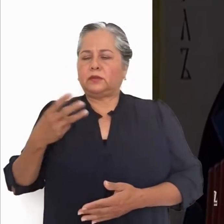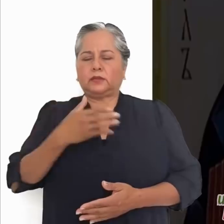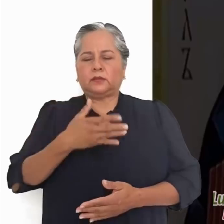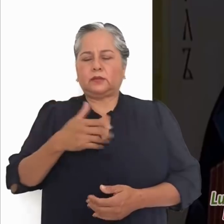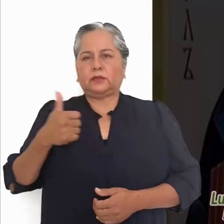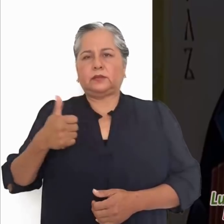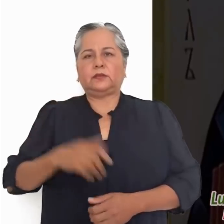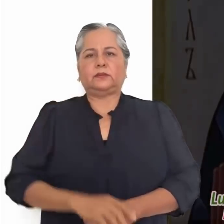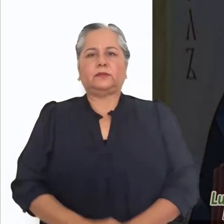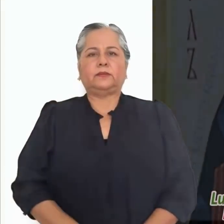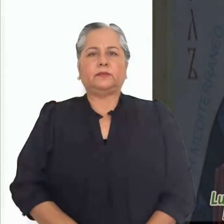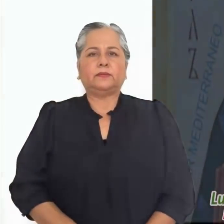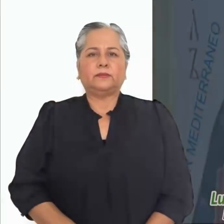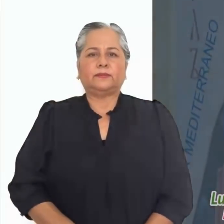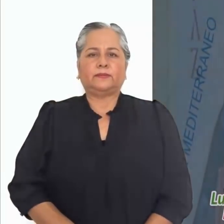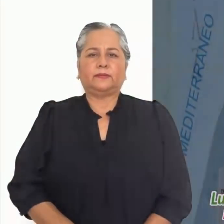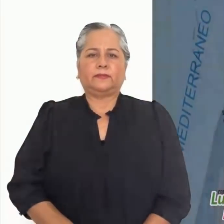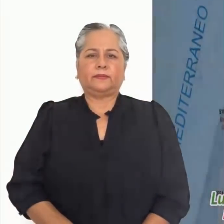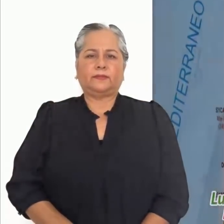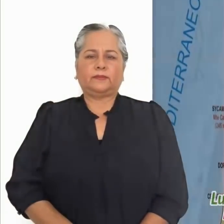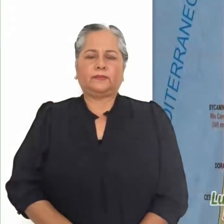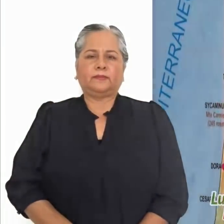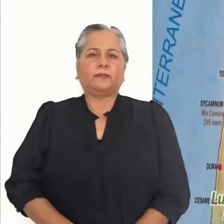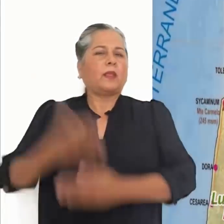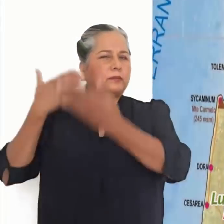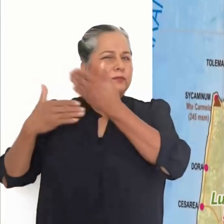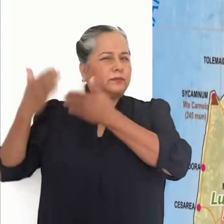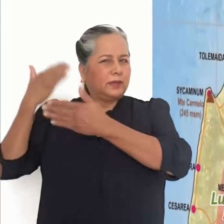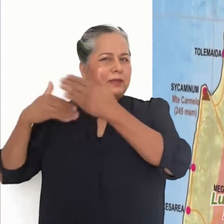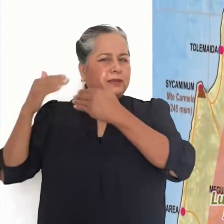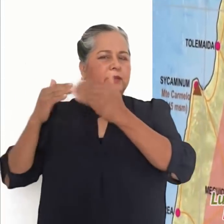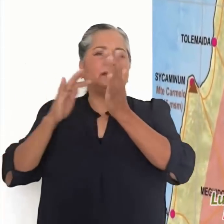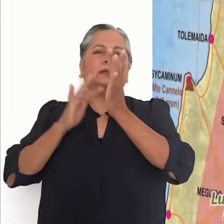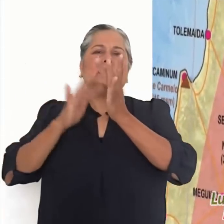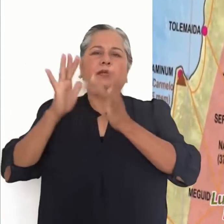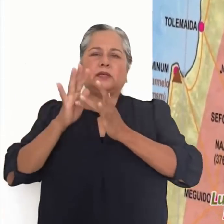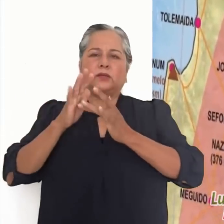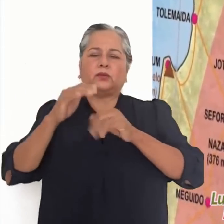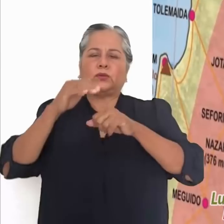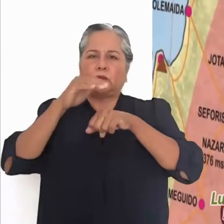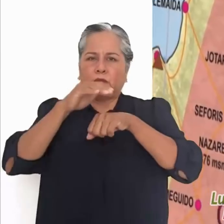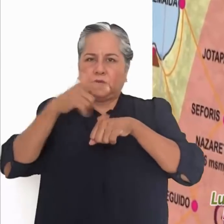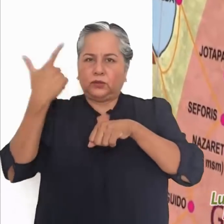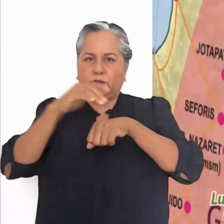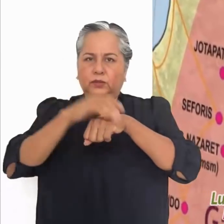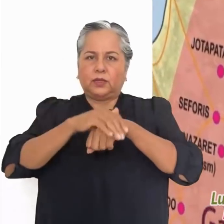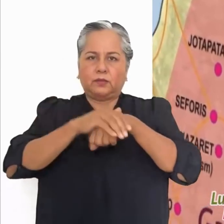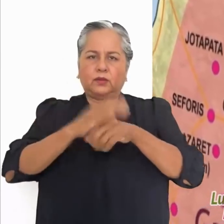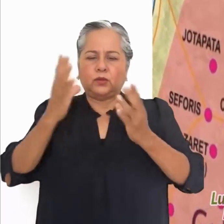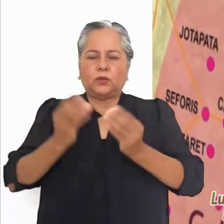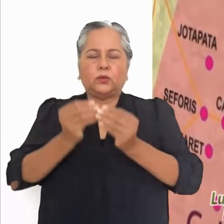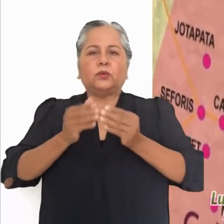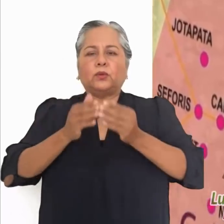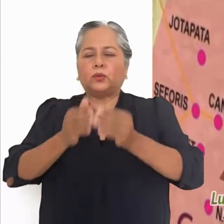al 56. En aquel tiempo, Jesús y sus discípulos terminaron la travesía del lago